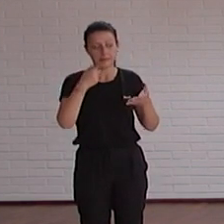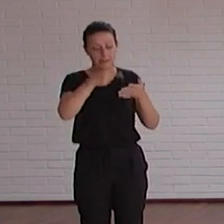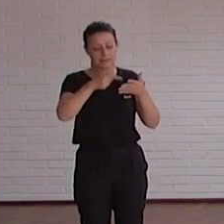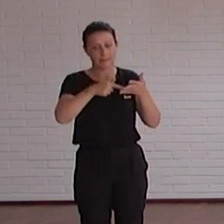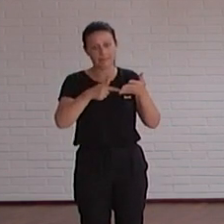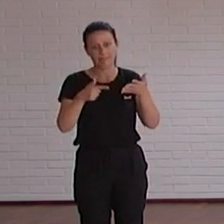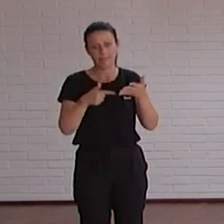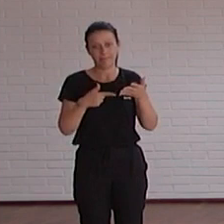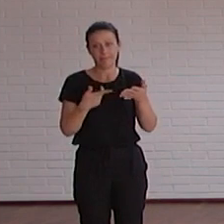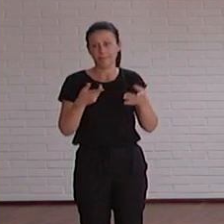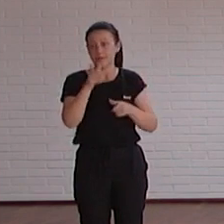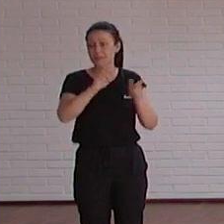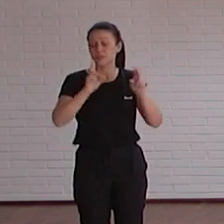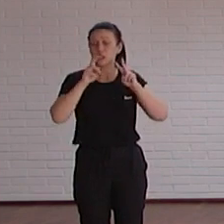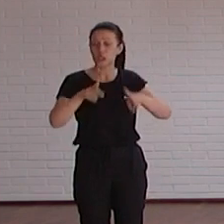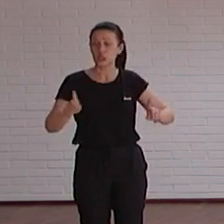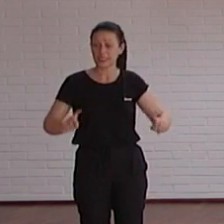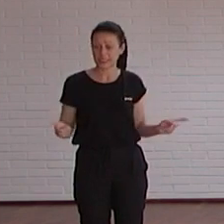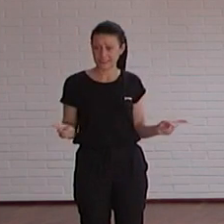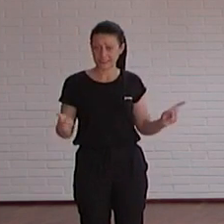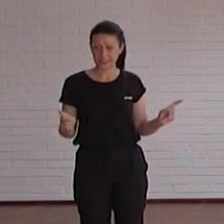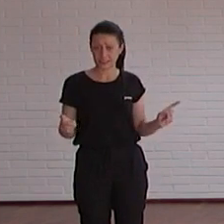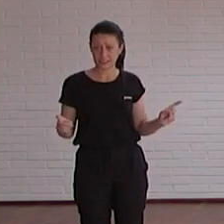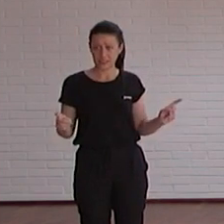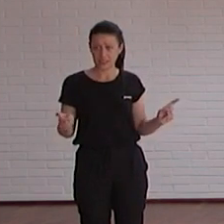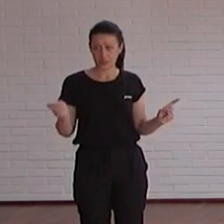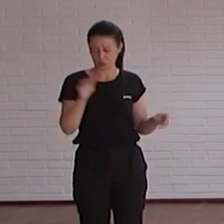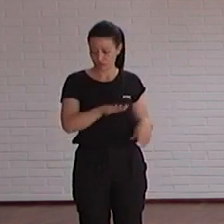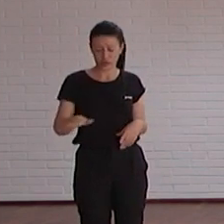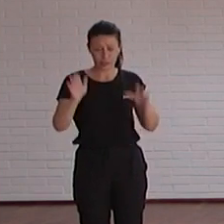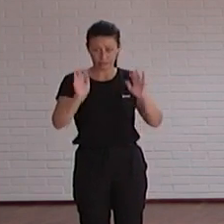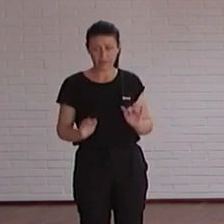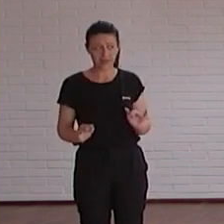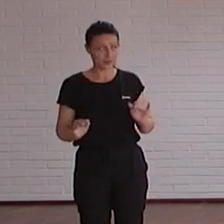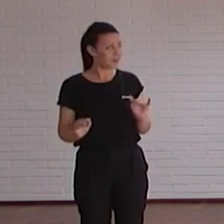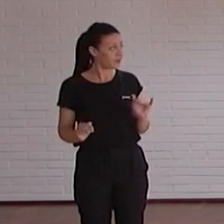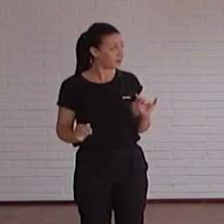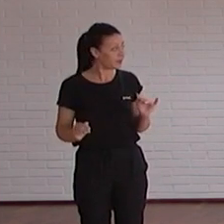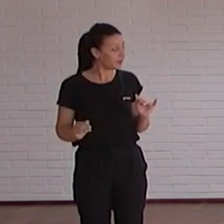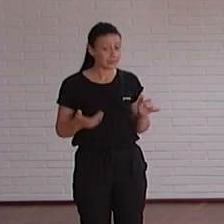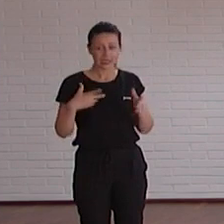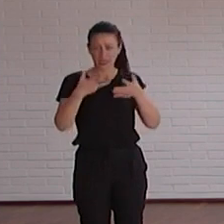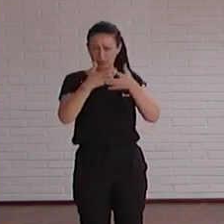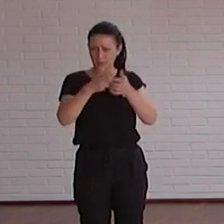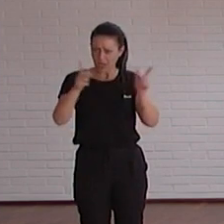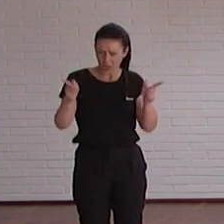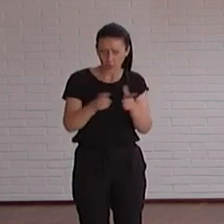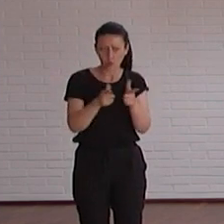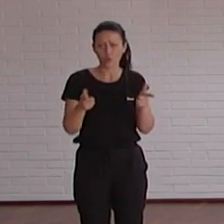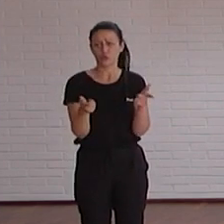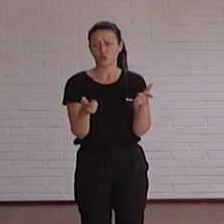tenemos que pensar lo contrario primero la gente no lee y nos damos cuenta que incluso los chiquillos menos aún hay que ser sintetizar hay que